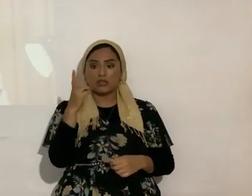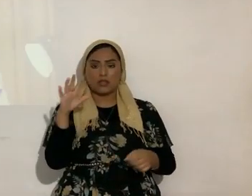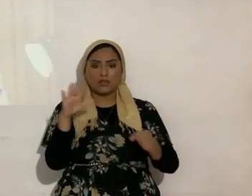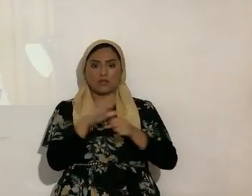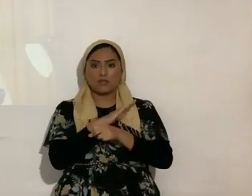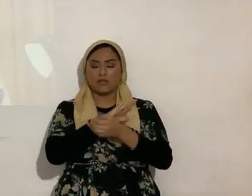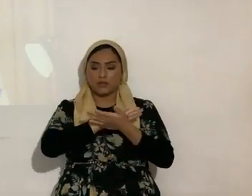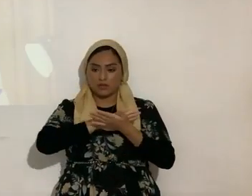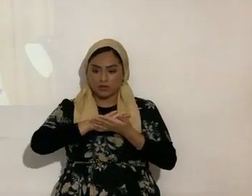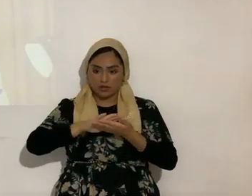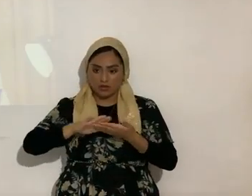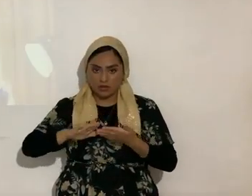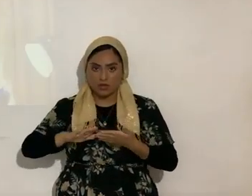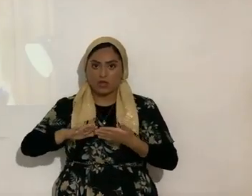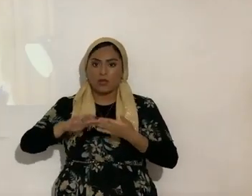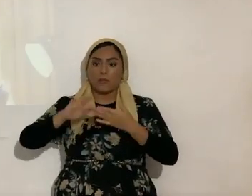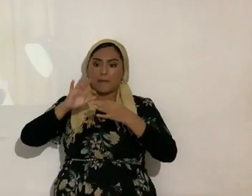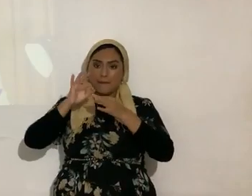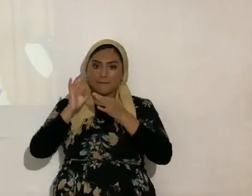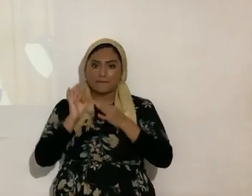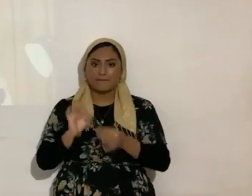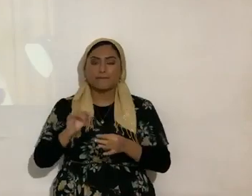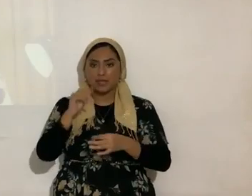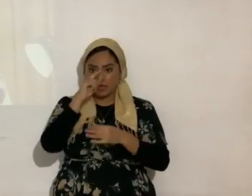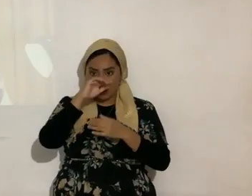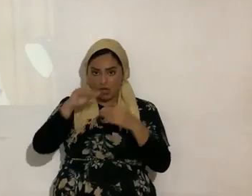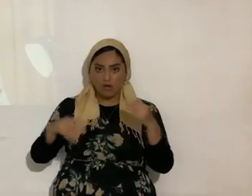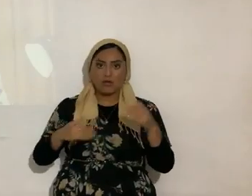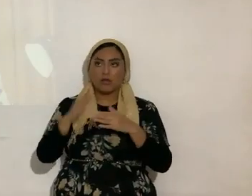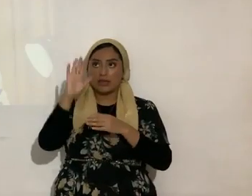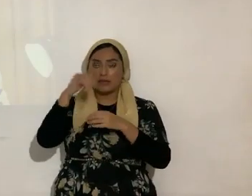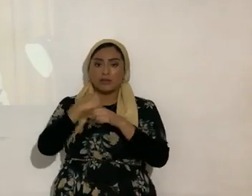transparentes, perfectas, porque todo lo hizo perfecto, dice la Biblia,